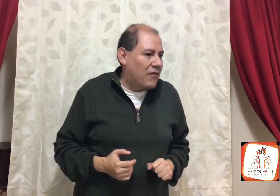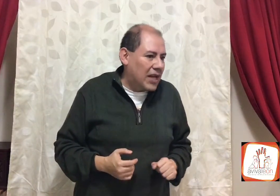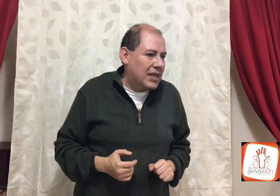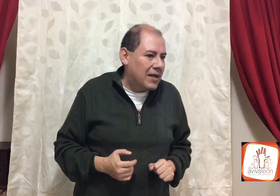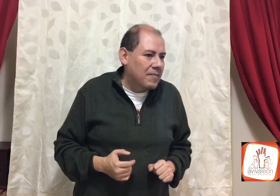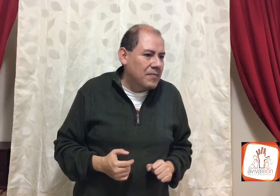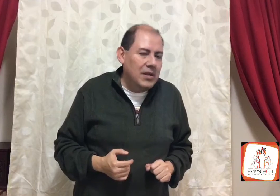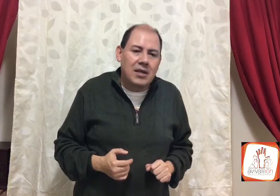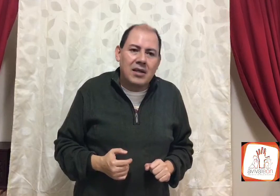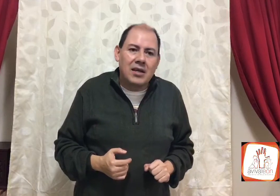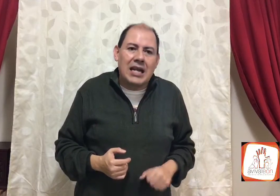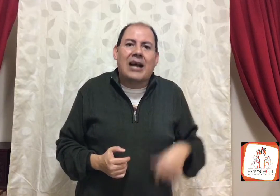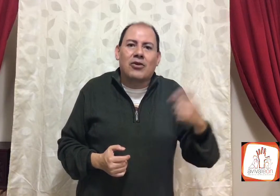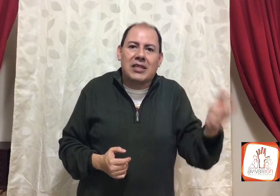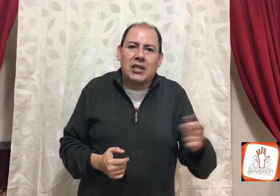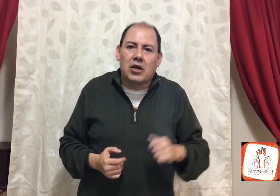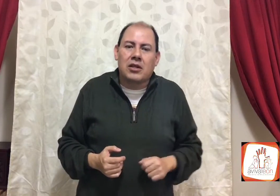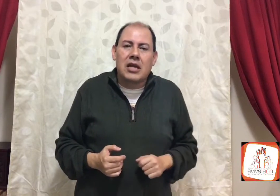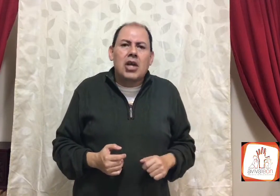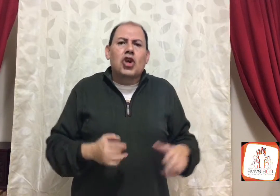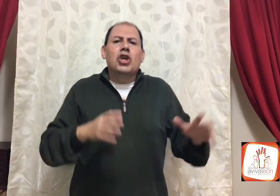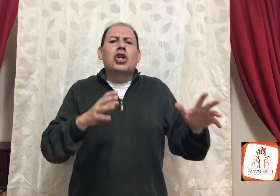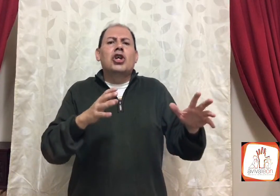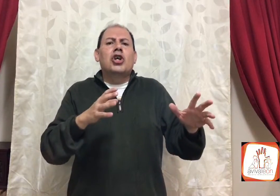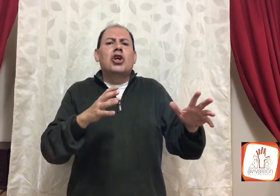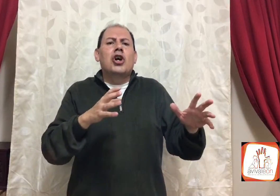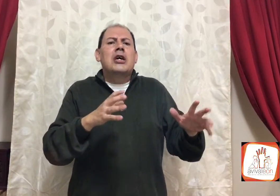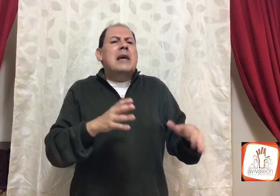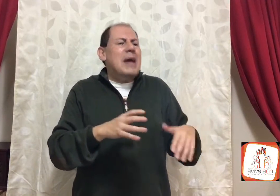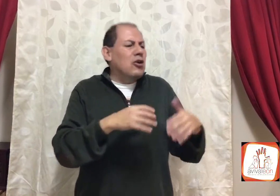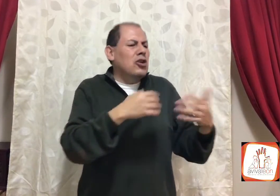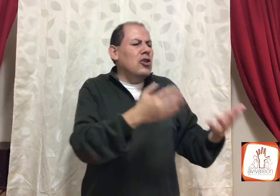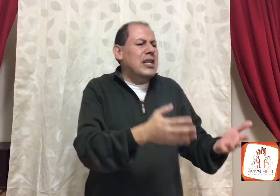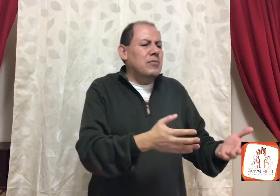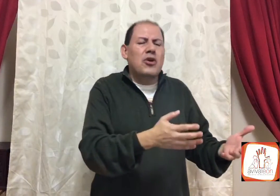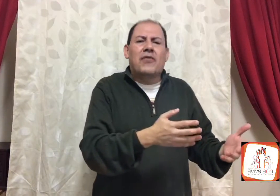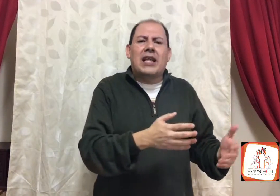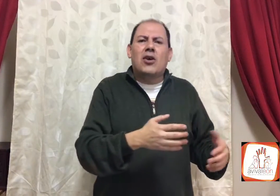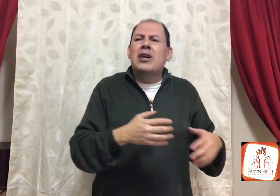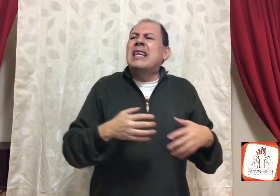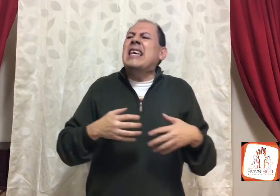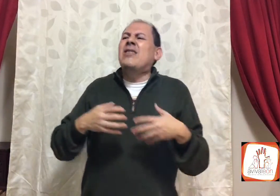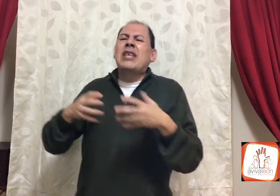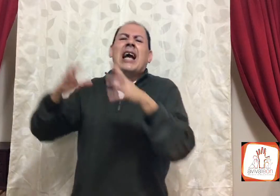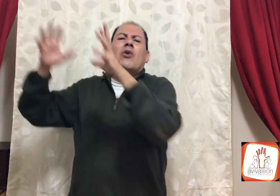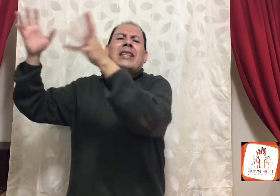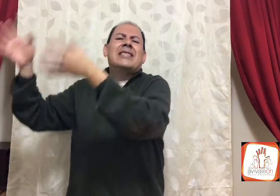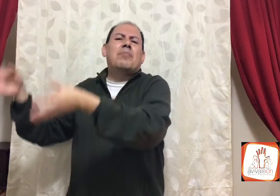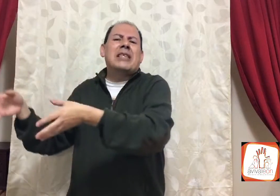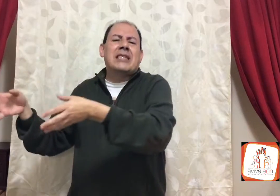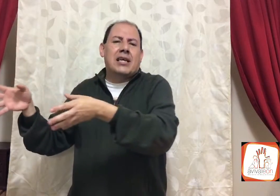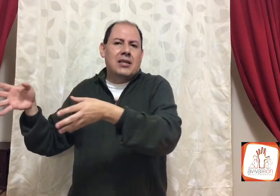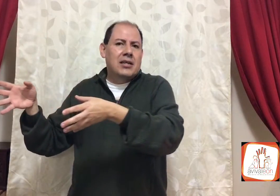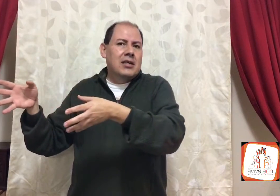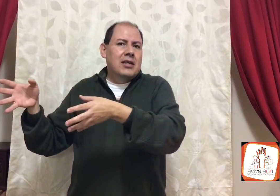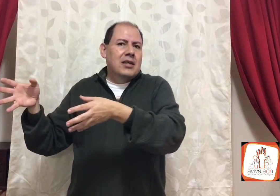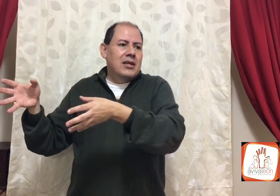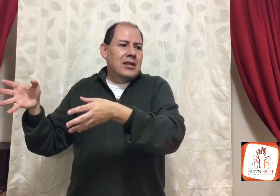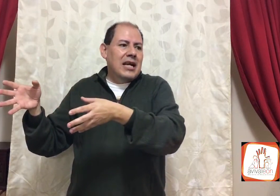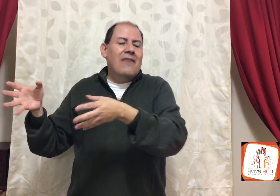ofrenda, la condición, no, no, no, no, mejor yo no diezmo y ofrendo, y doy algo en especie, al